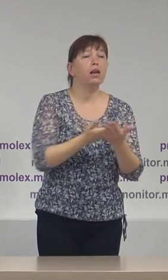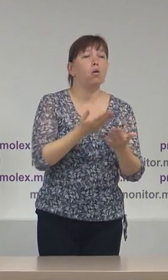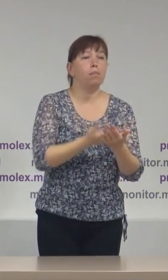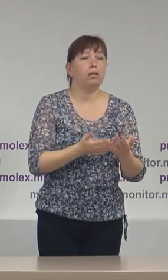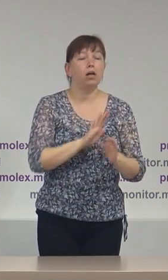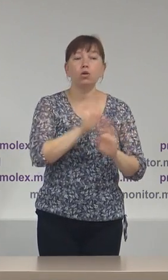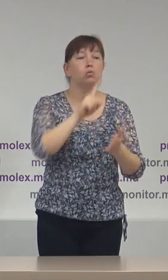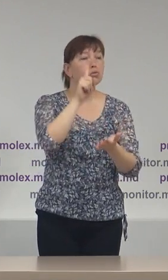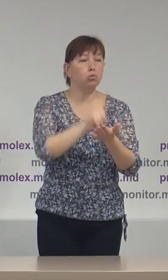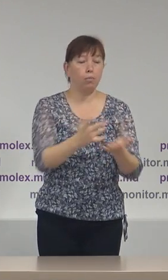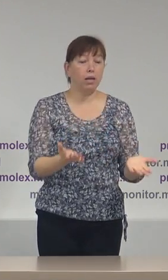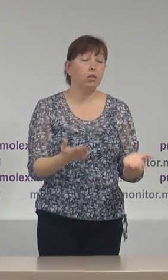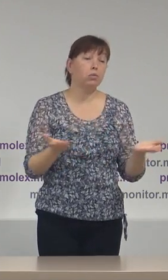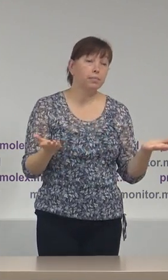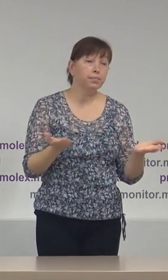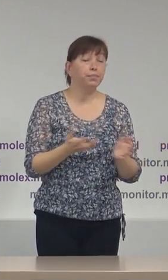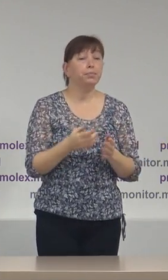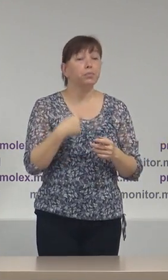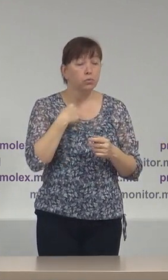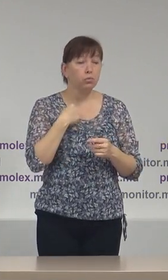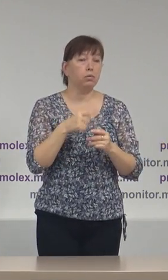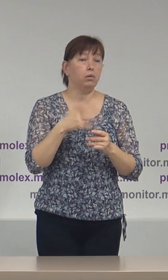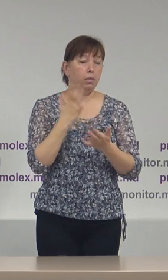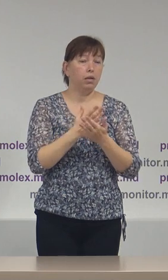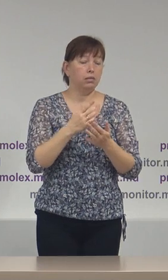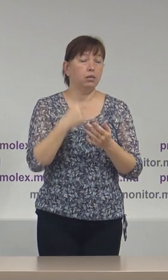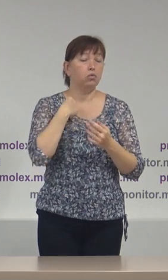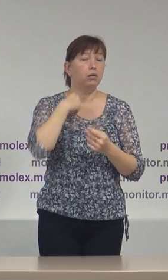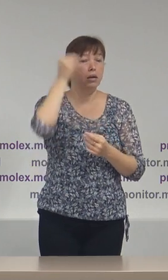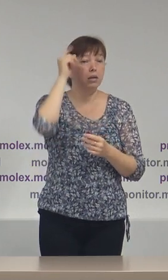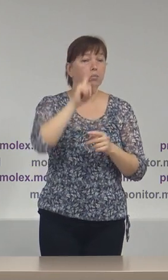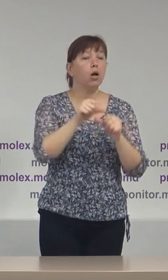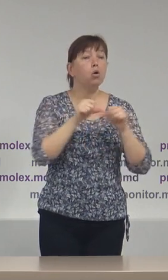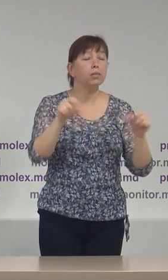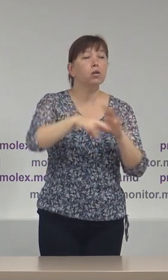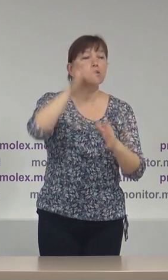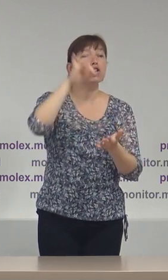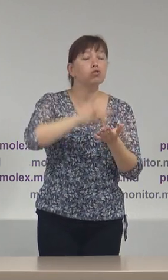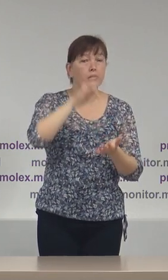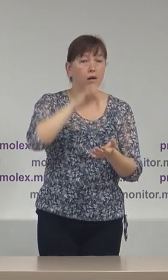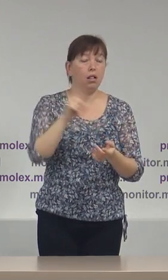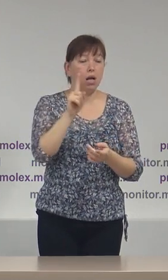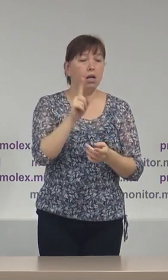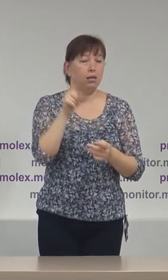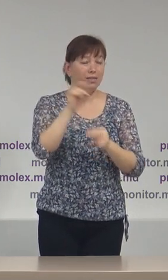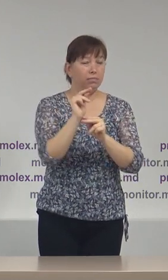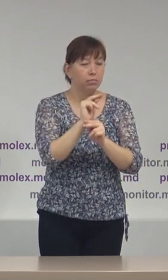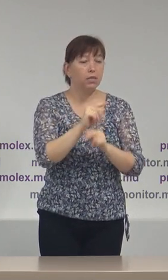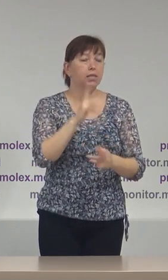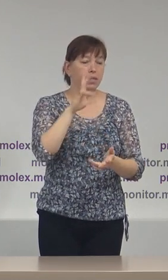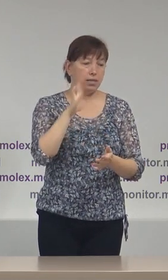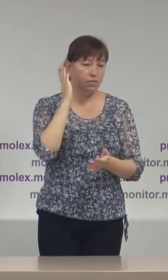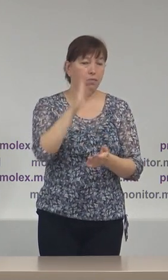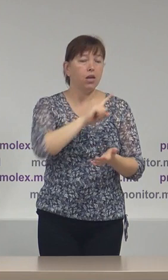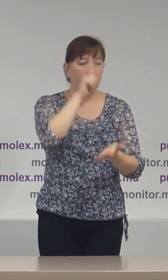vedere, noi credem că intervenția Comisiei Electorale Centrale este necesară în interpretare uniformă acestei prevederi, absolut